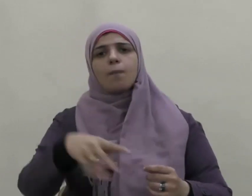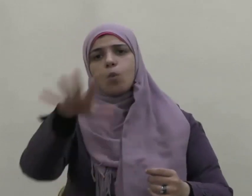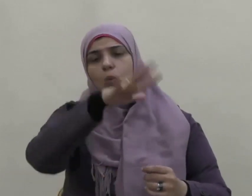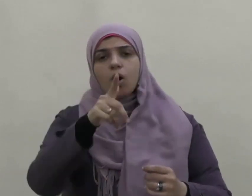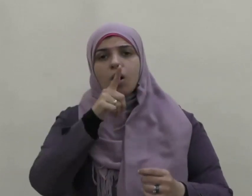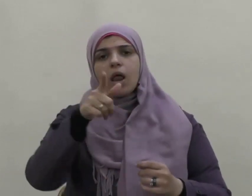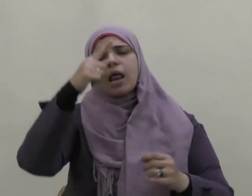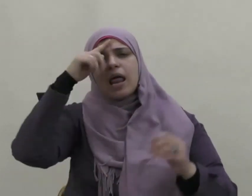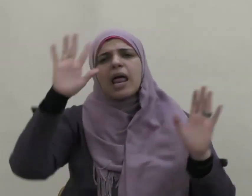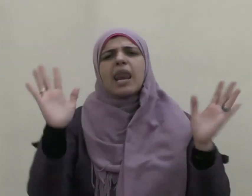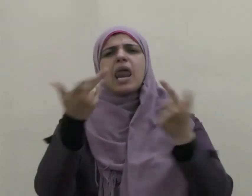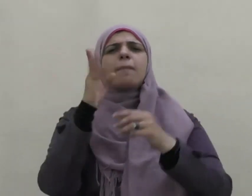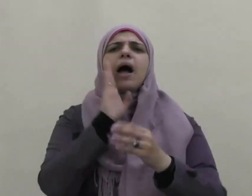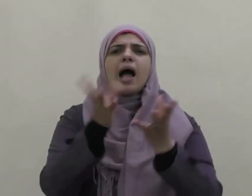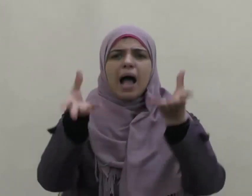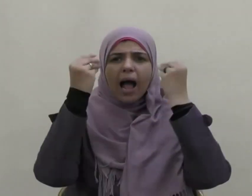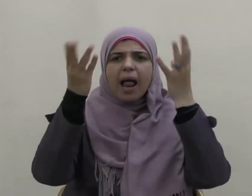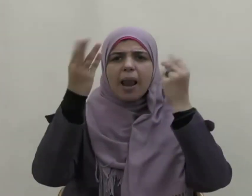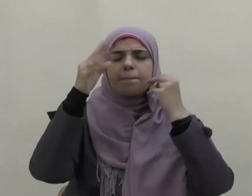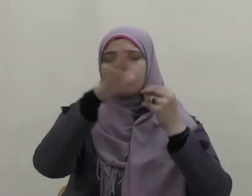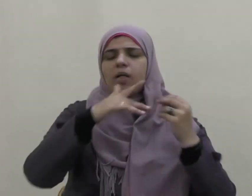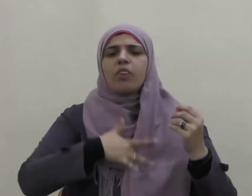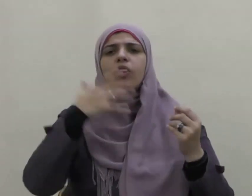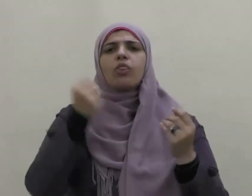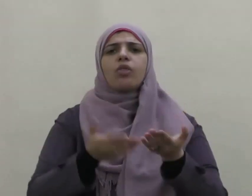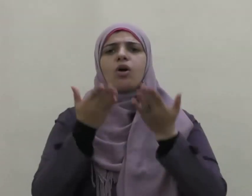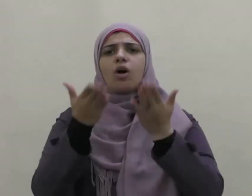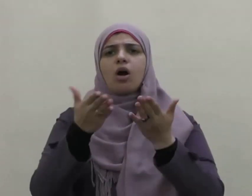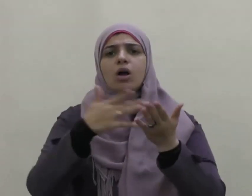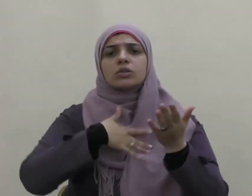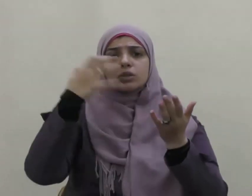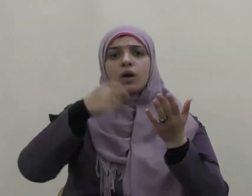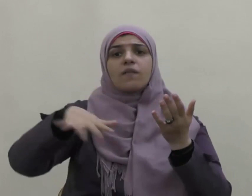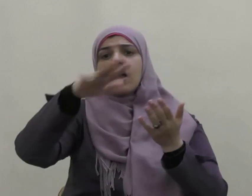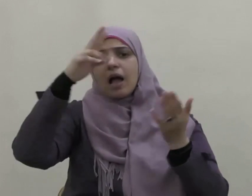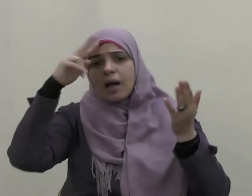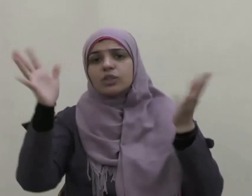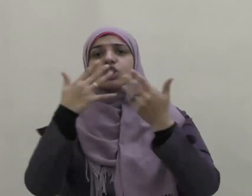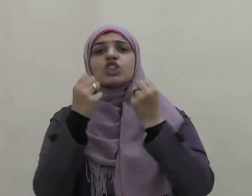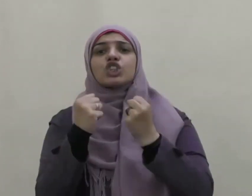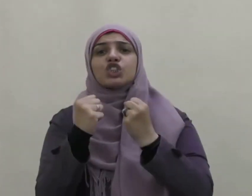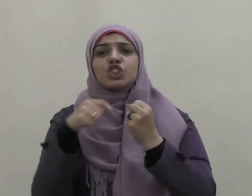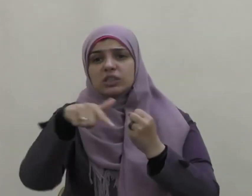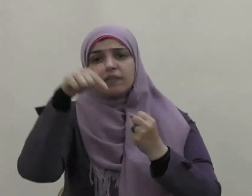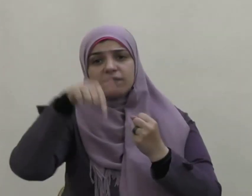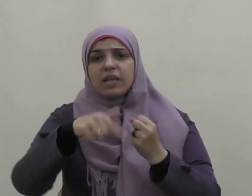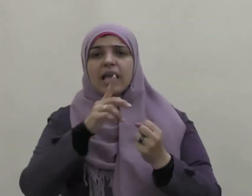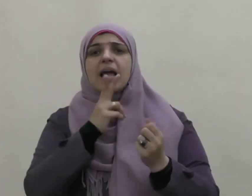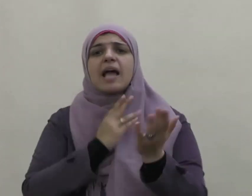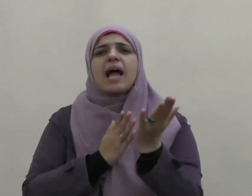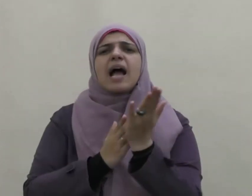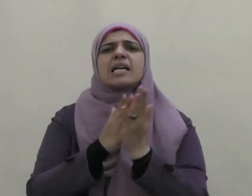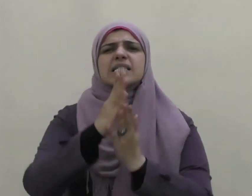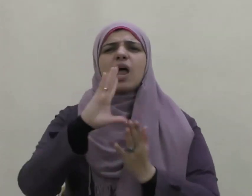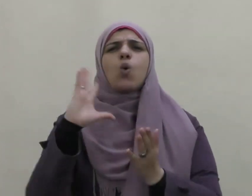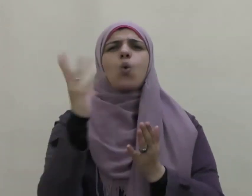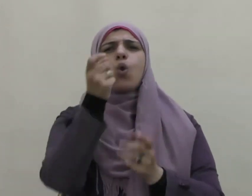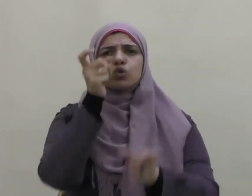العلم عندنا الرخصة من ثقة فأما التشديد فيحسنه كل أحد وقال